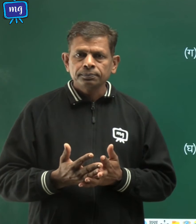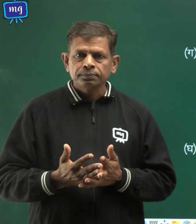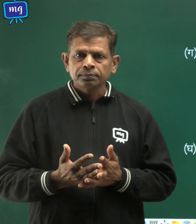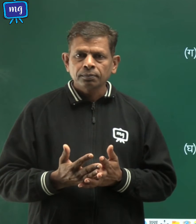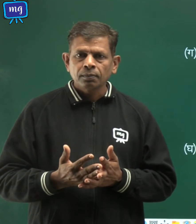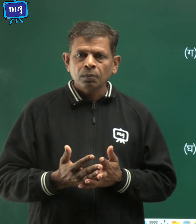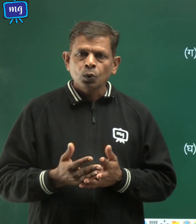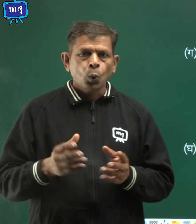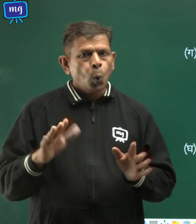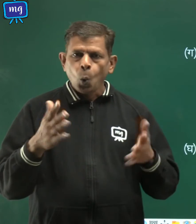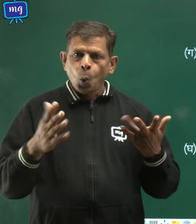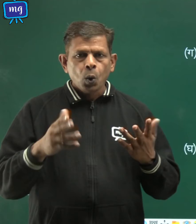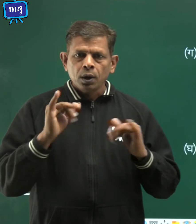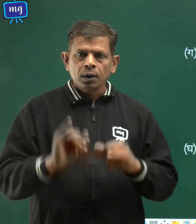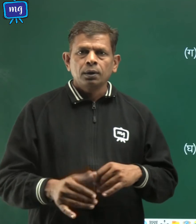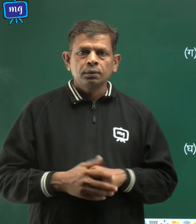संभावना नहीं है